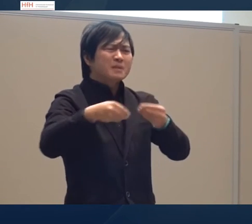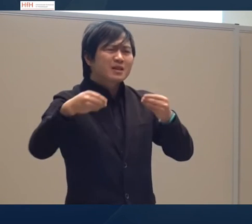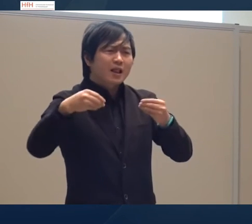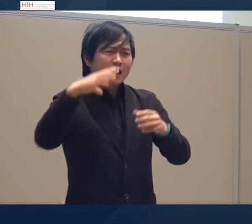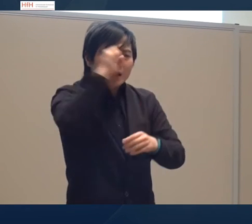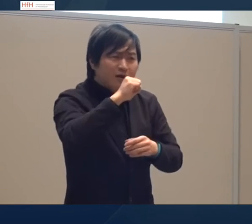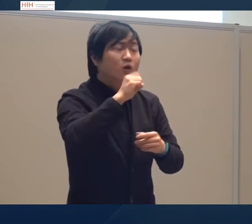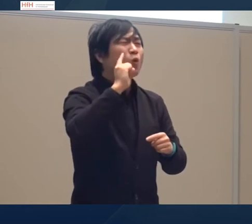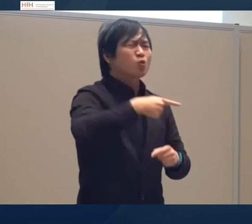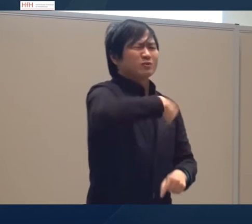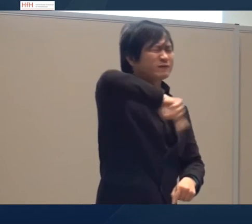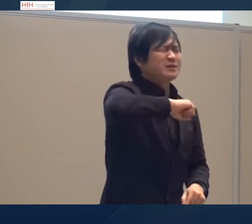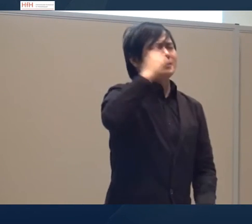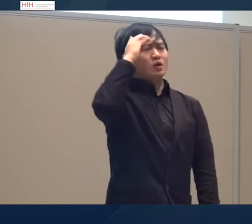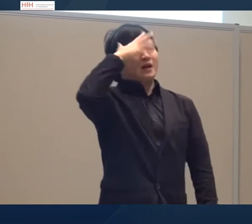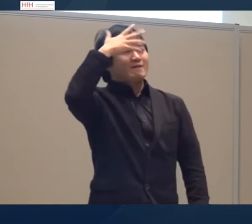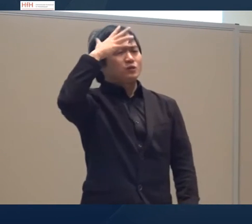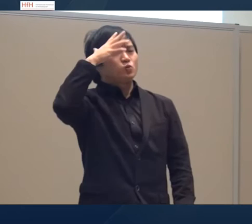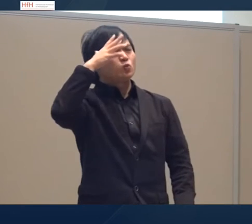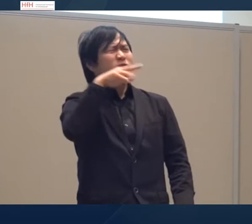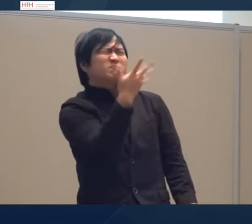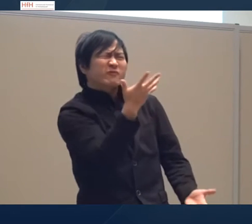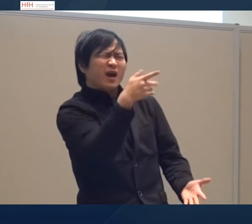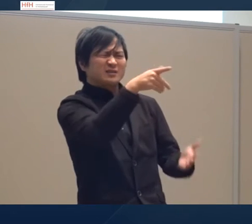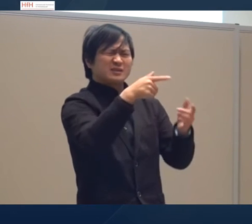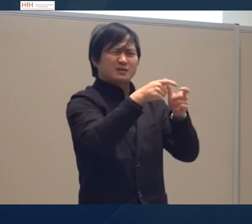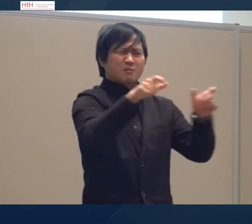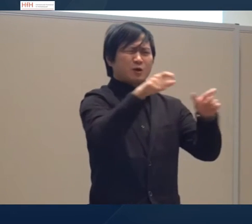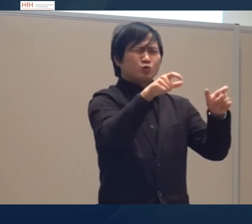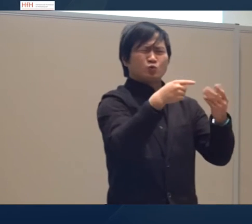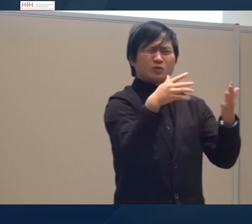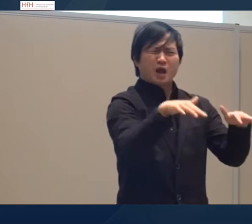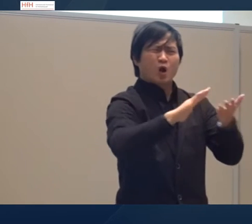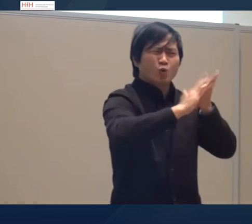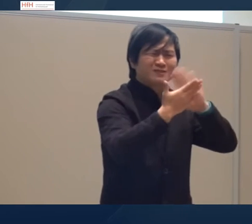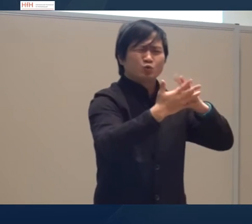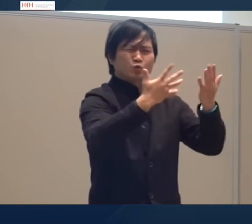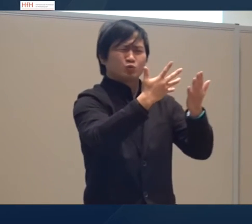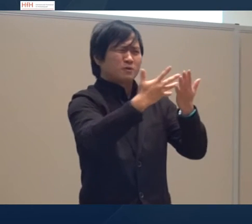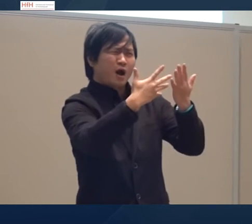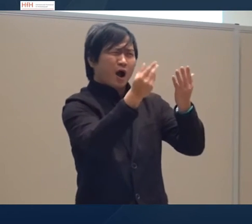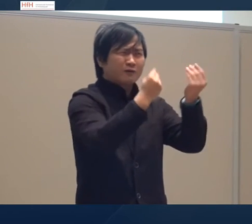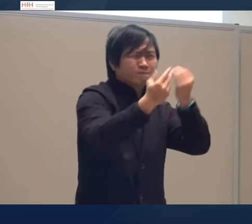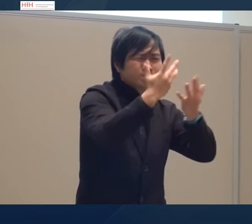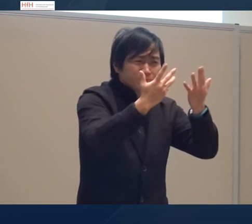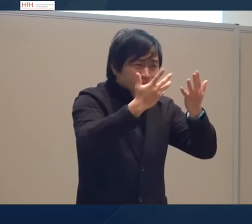Zusammenhang. Dass wir ungefähr eine Ahnung haben, was für Konventionen gibt es da, welche Konventionen sind